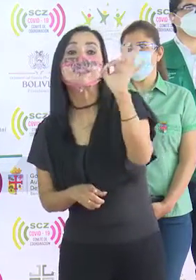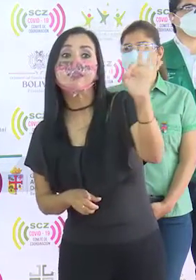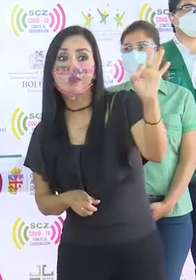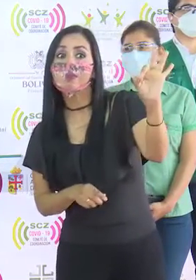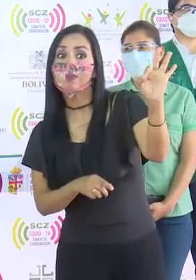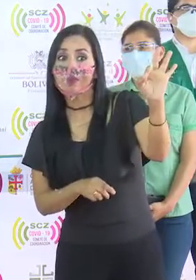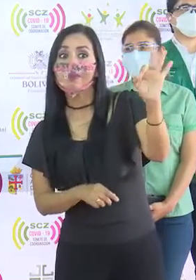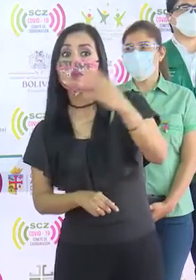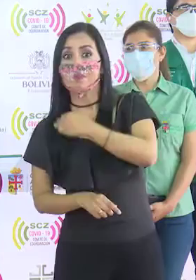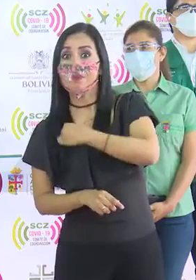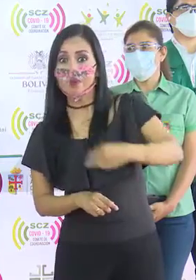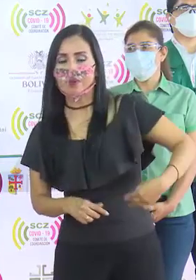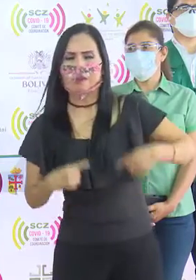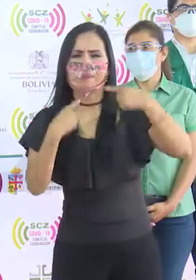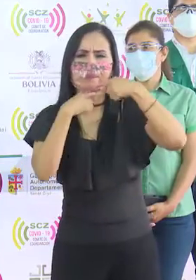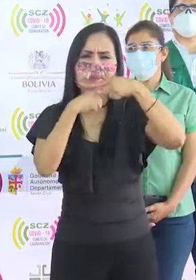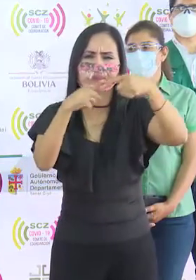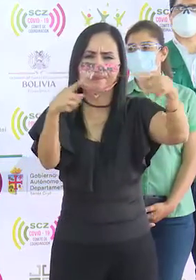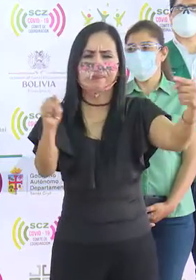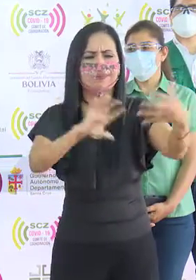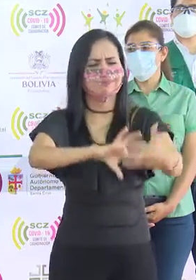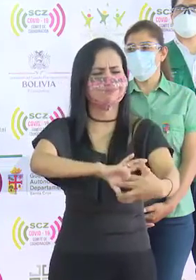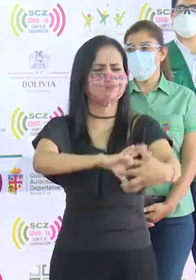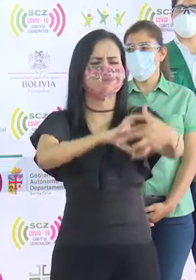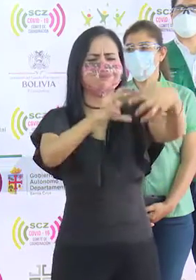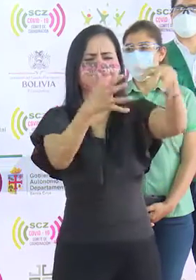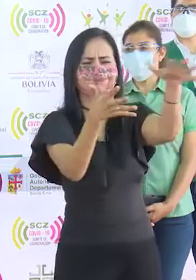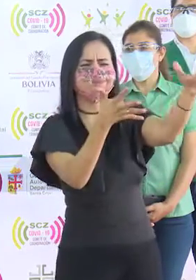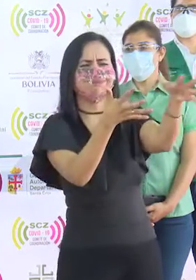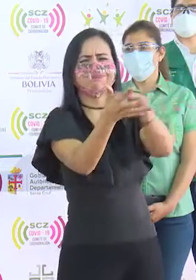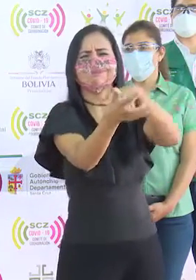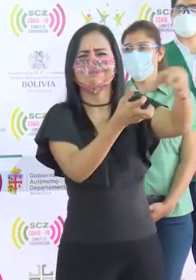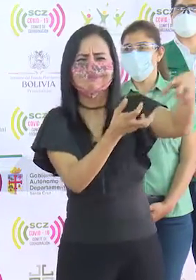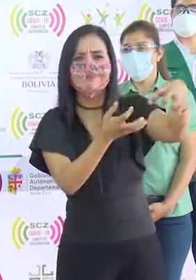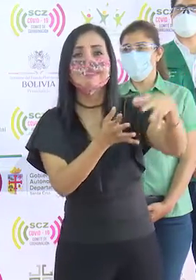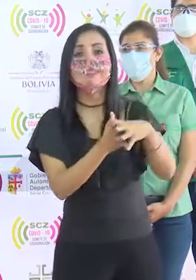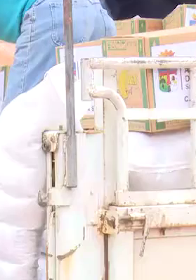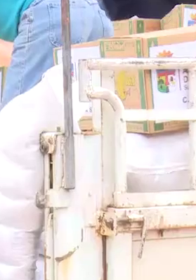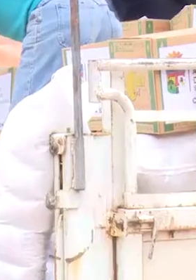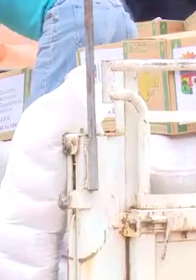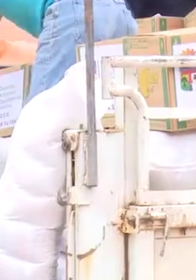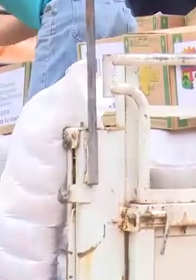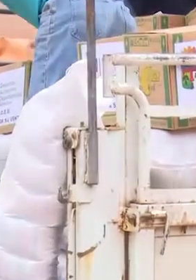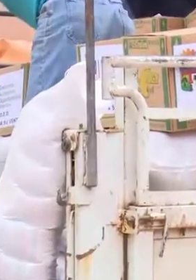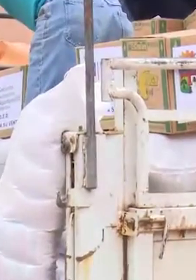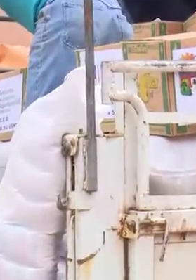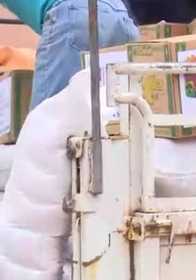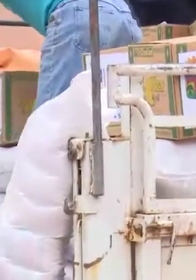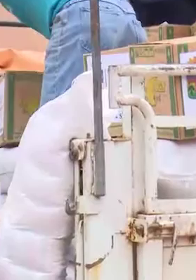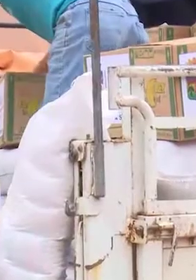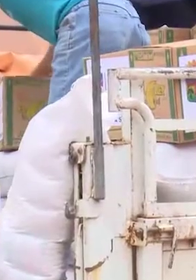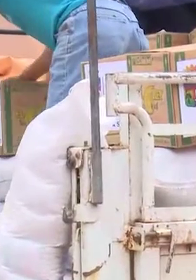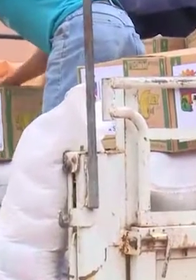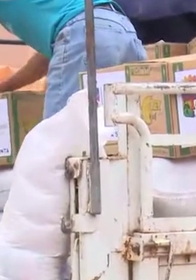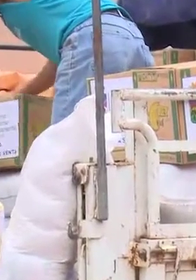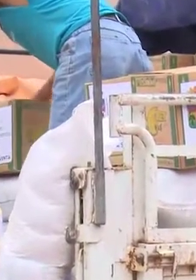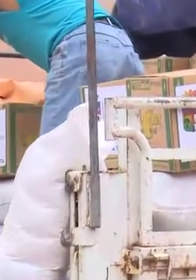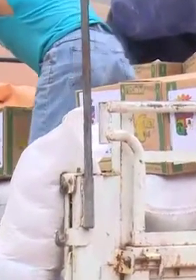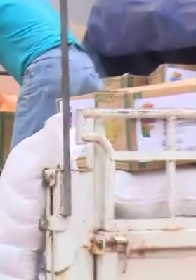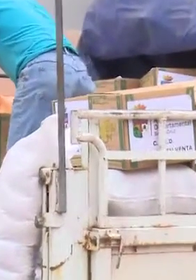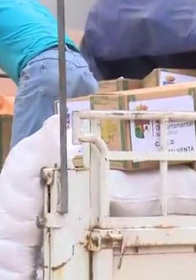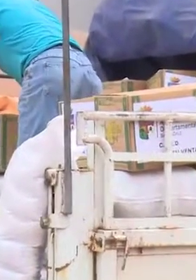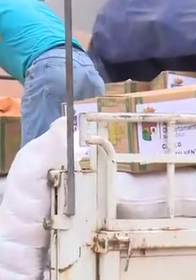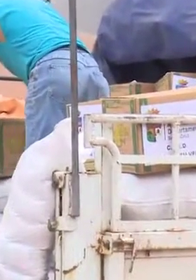municipios declarados en desastre por el COVID que estamos atendiendo y que ustedes han sido parte de los envíos